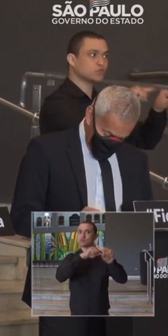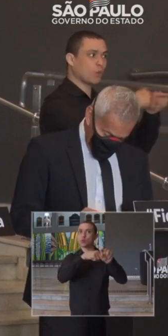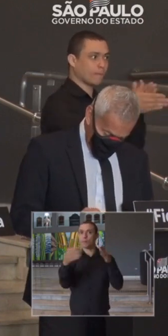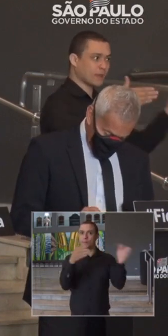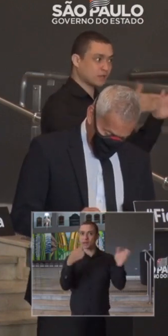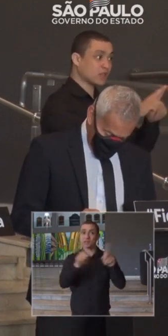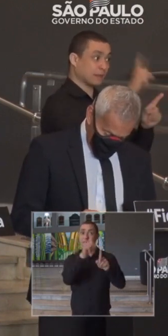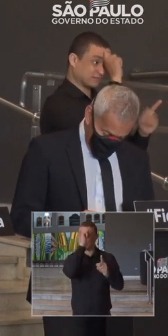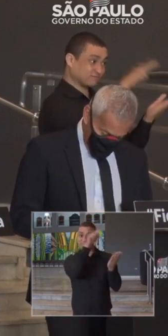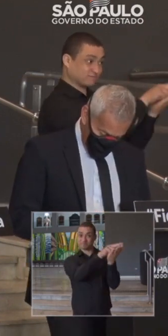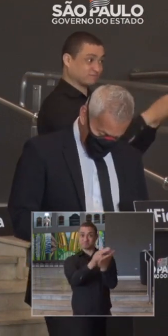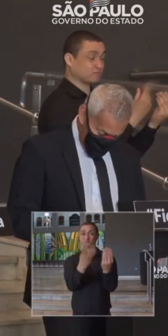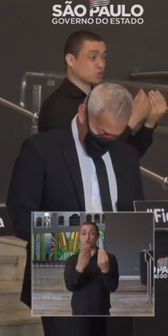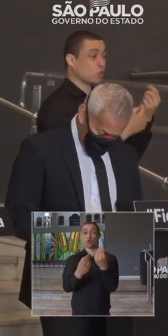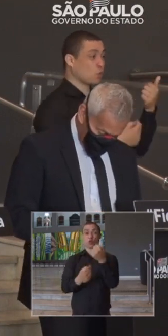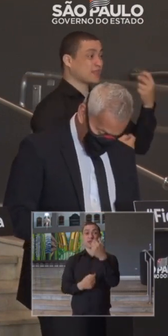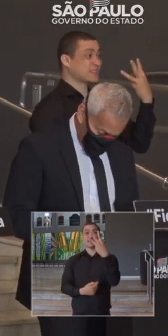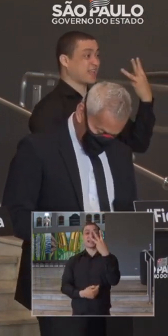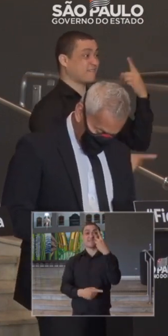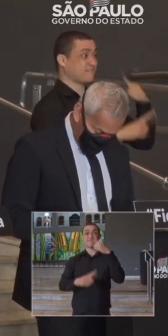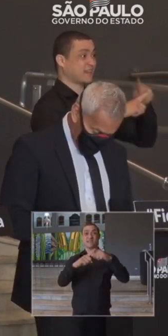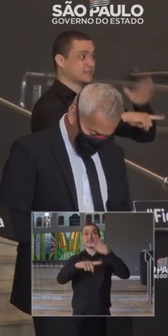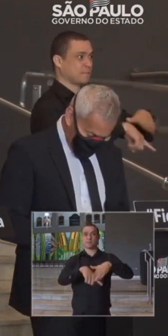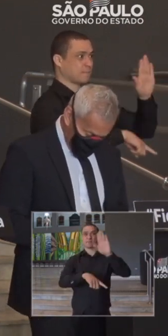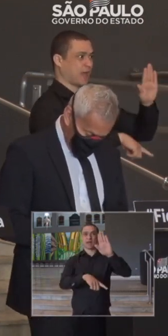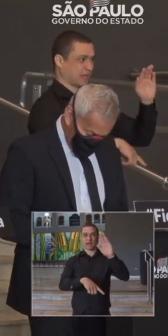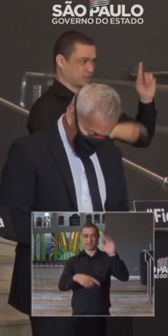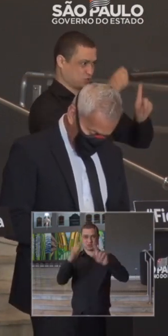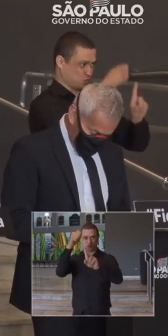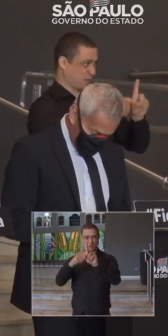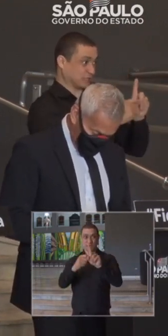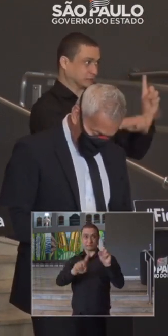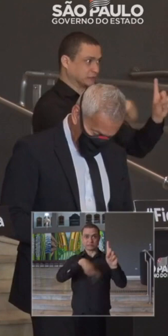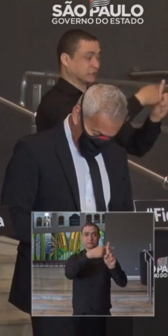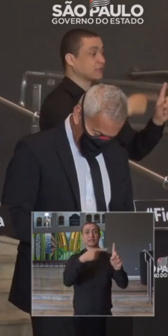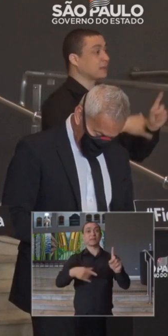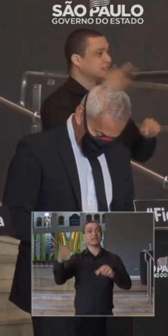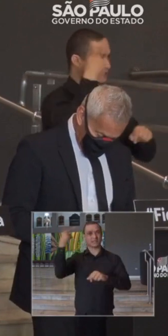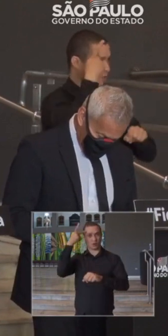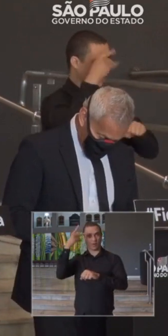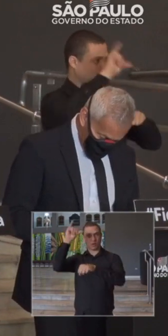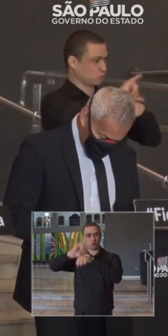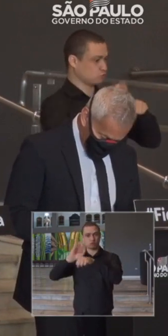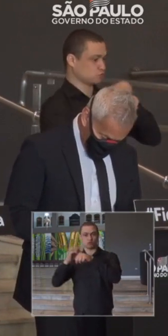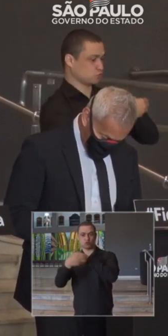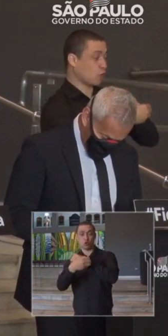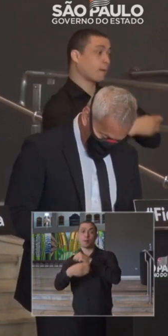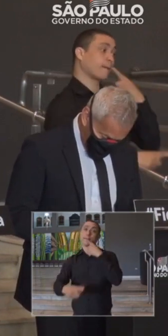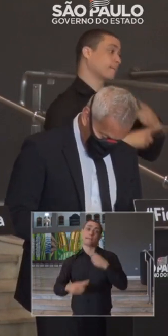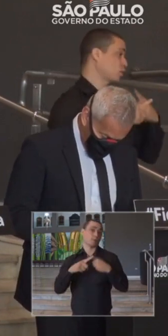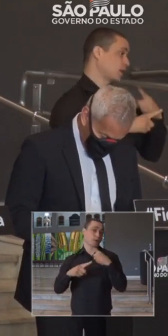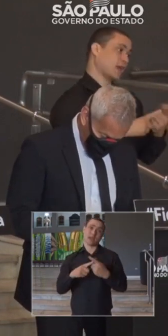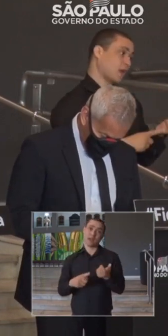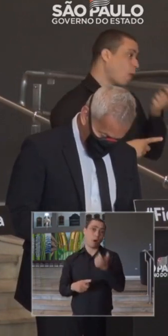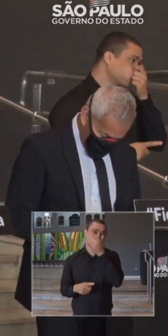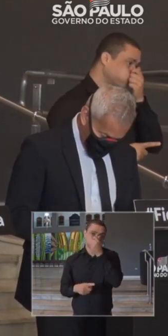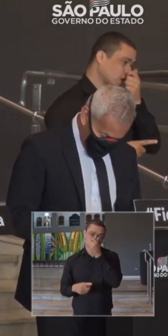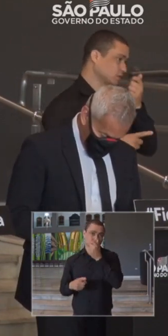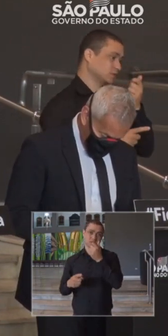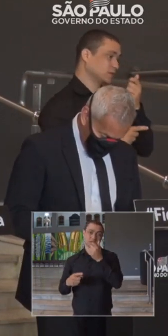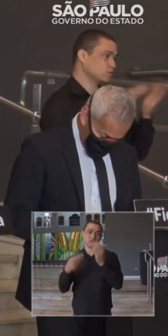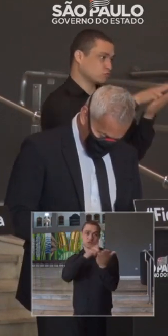de internação, quase três vezes no período de um mês. E a Grande São Paulo, muito também por conta dessa ocupação